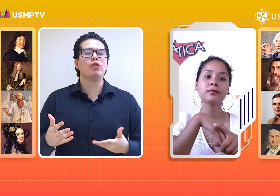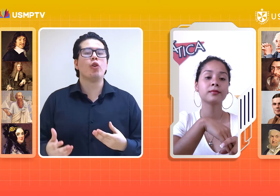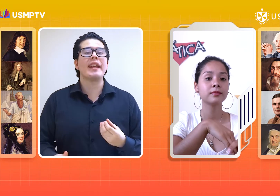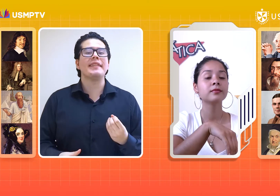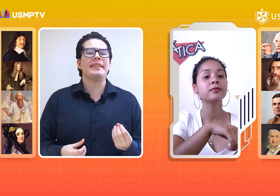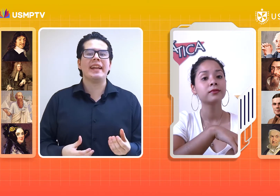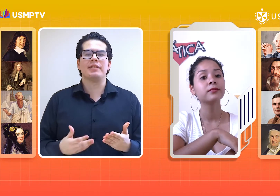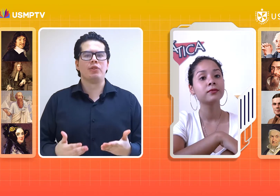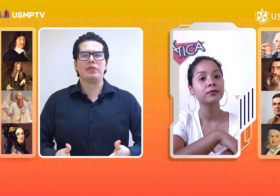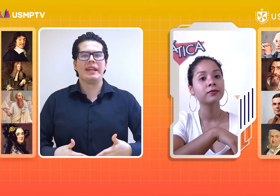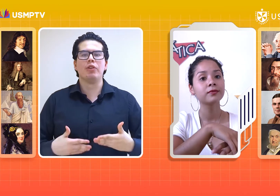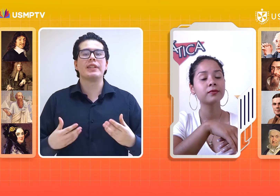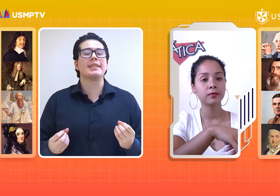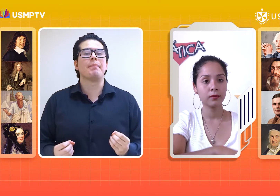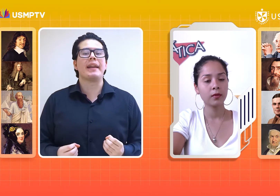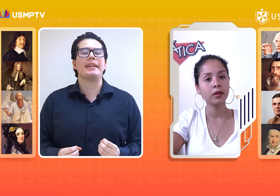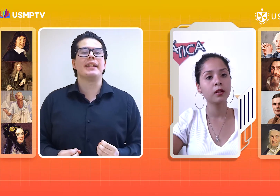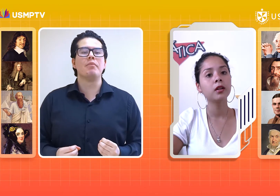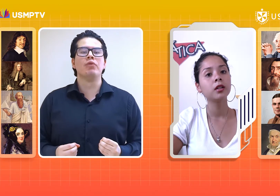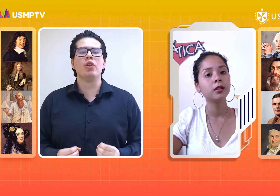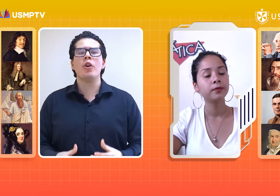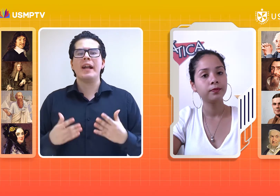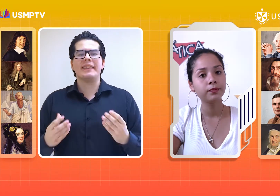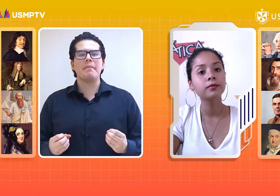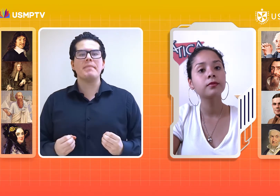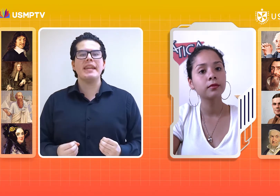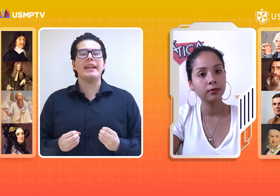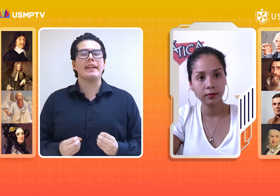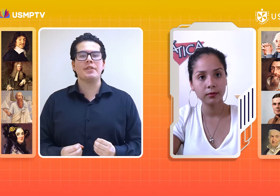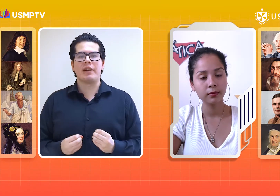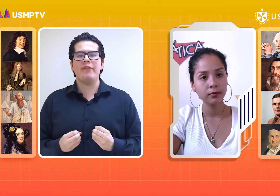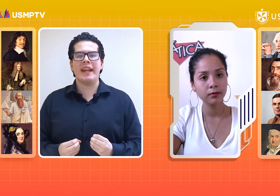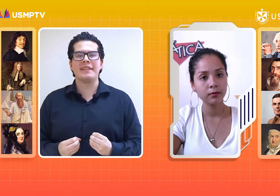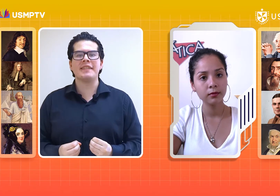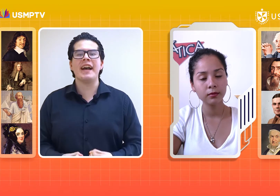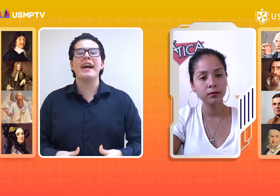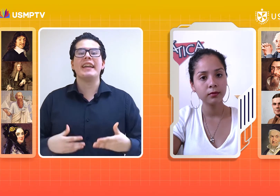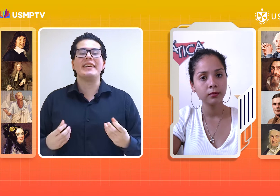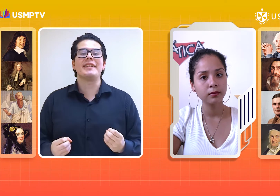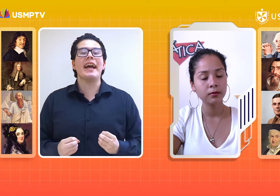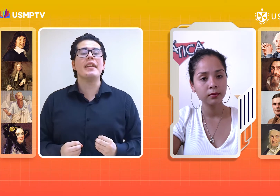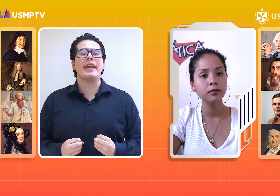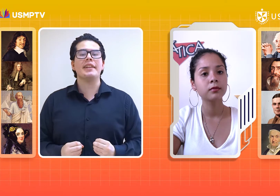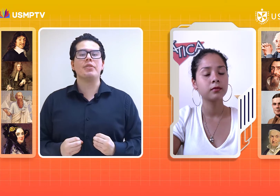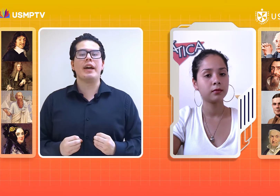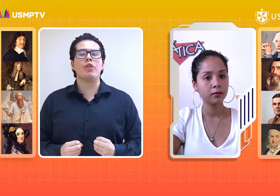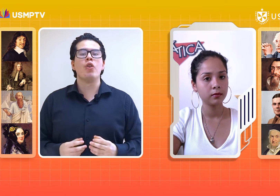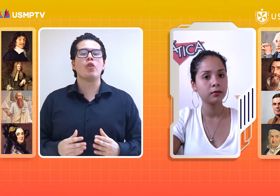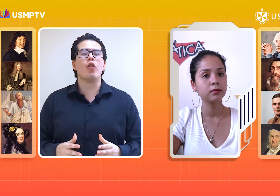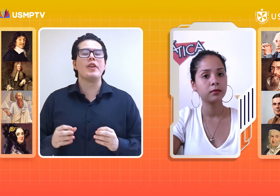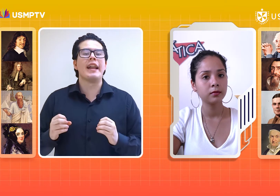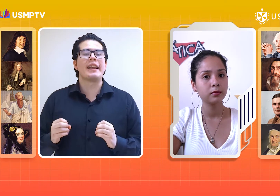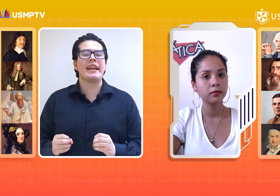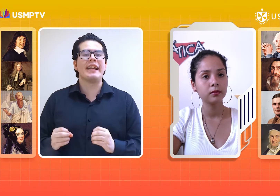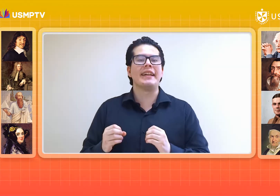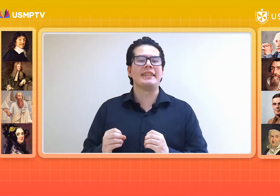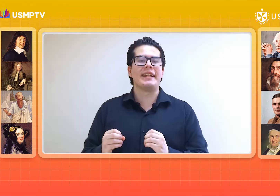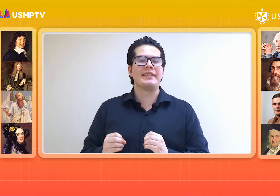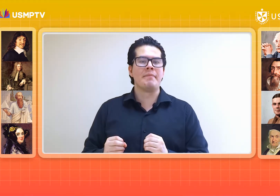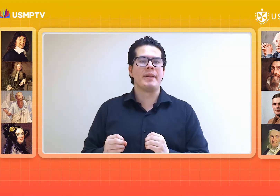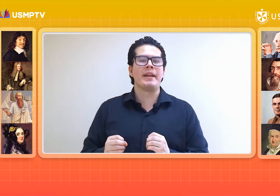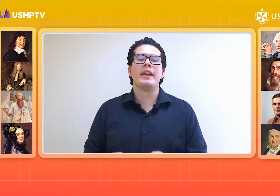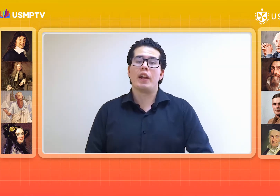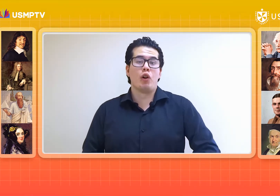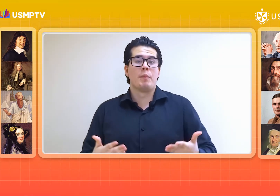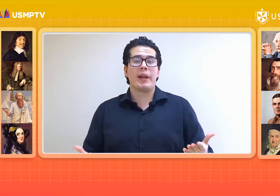que autores y textos de otras partes del mundo también han hecho referencia y se han relacionado con la regla